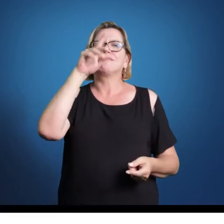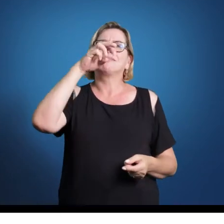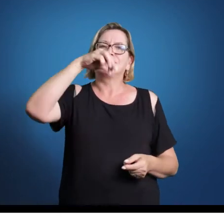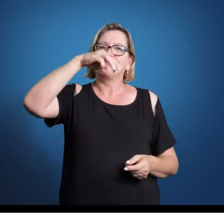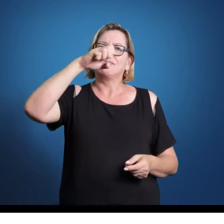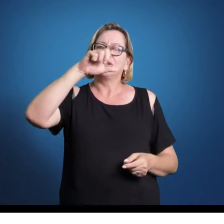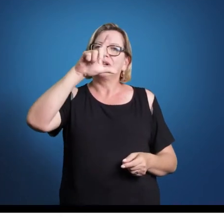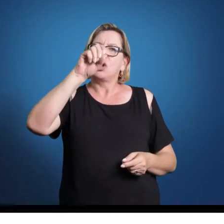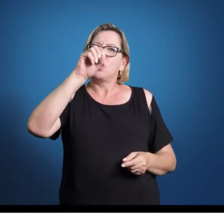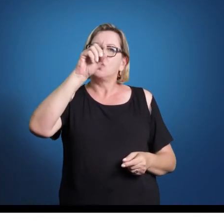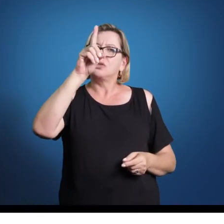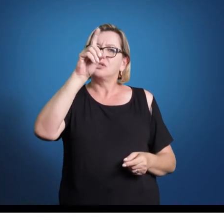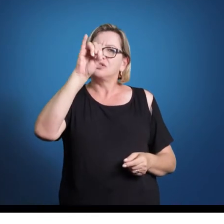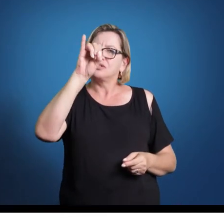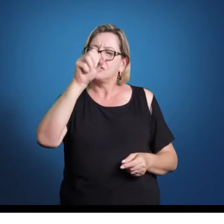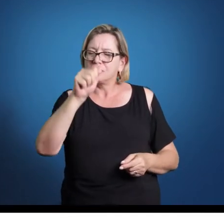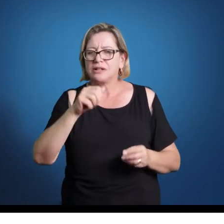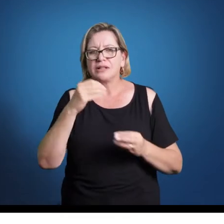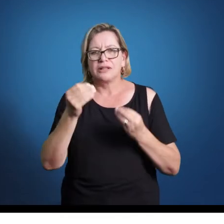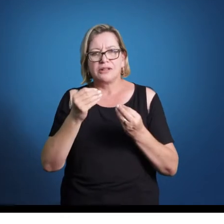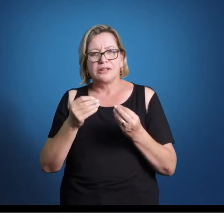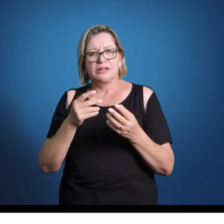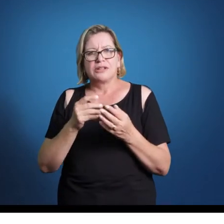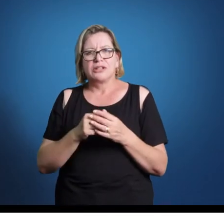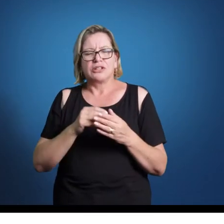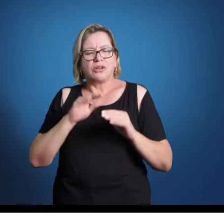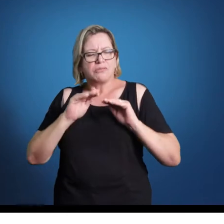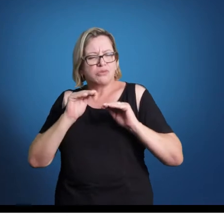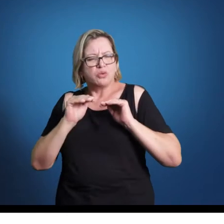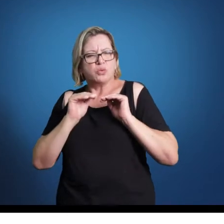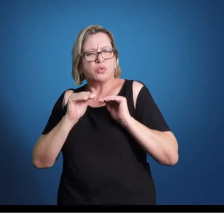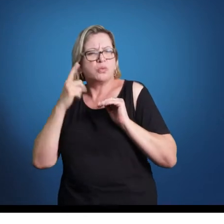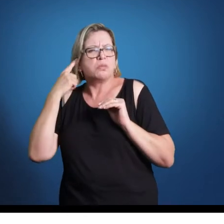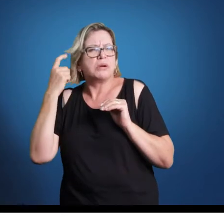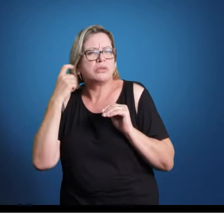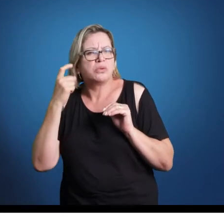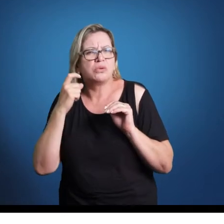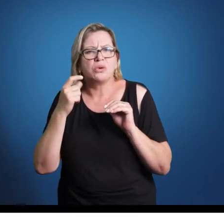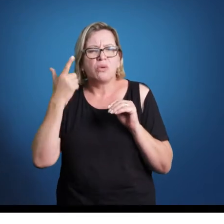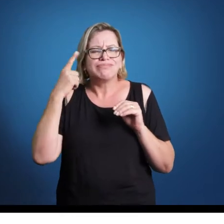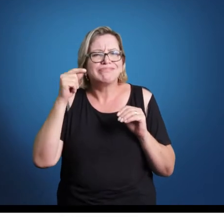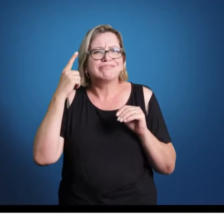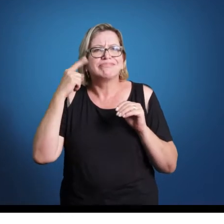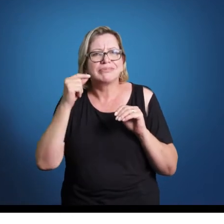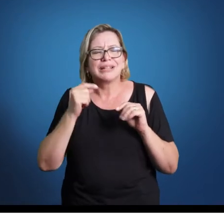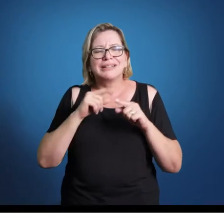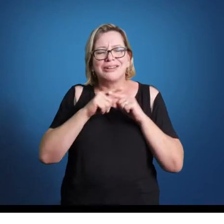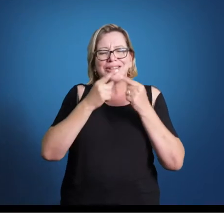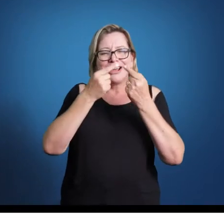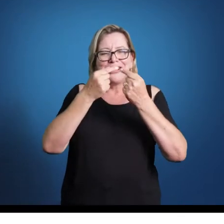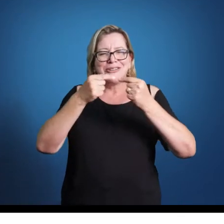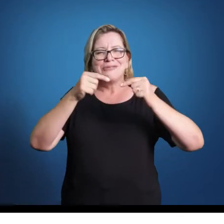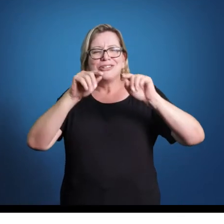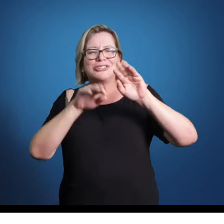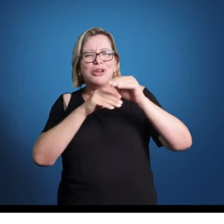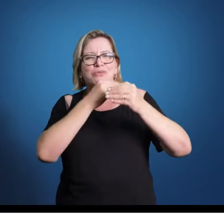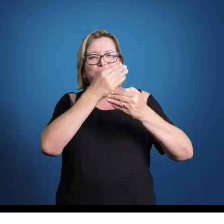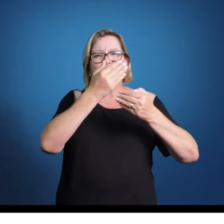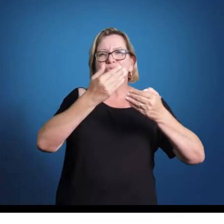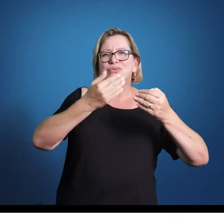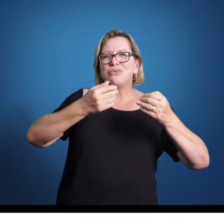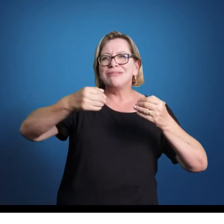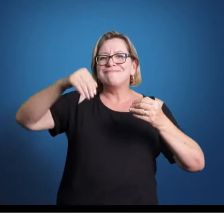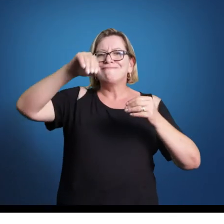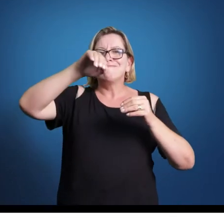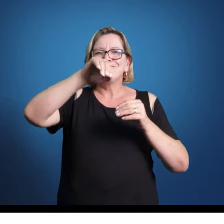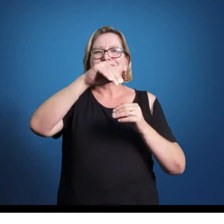Então, acompanhamentos como aquelas repetições, e a melodia, sim, desenhando um boé, um violino, desenhando o tema